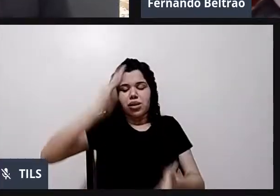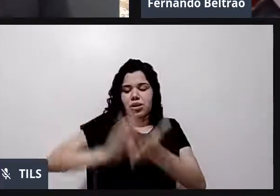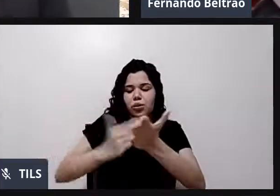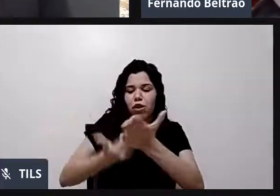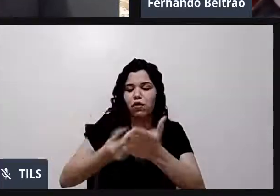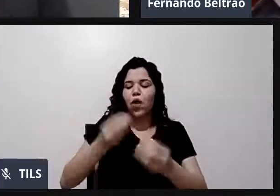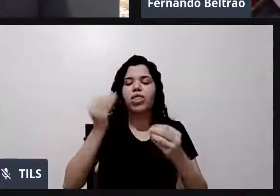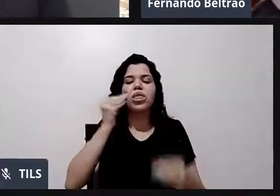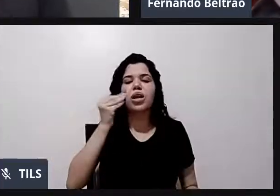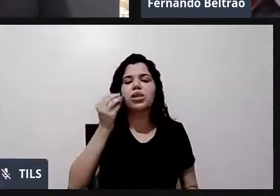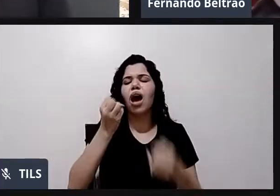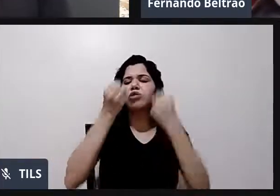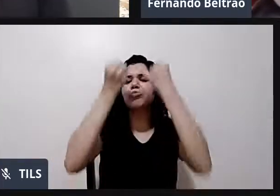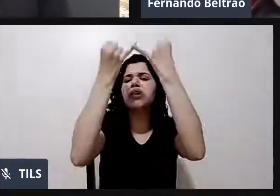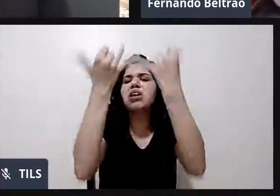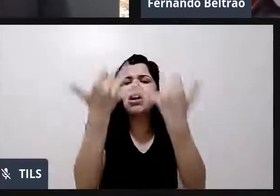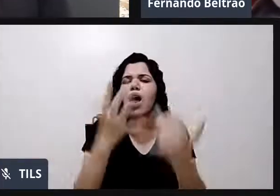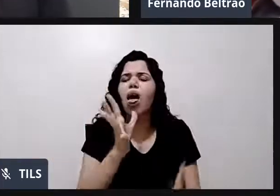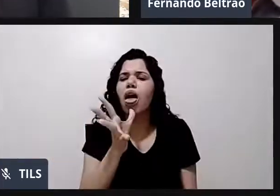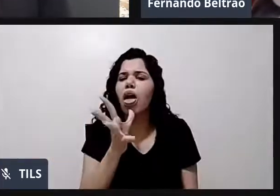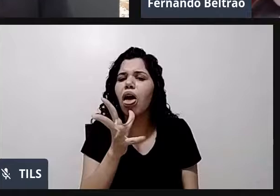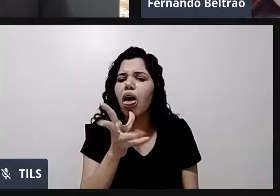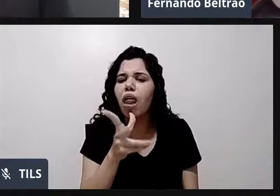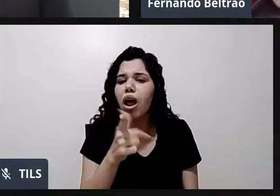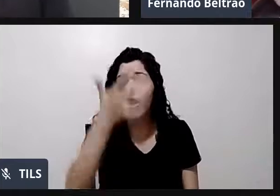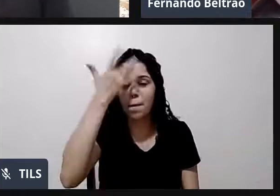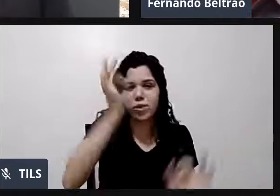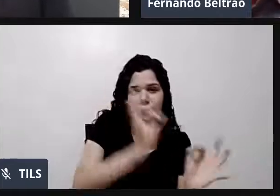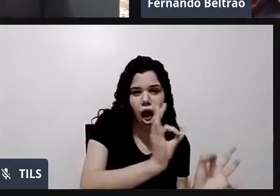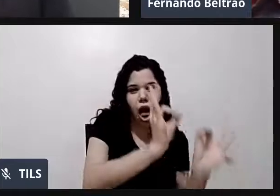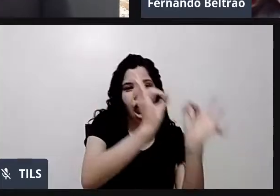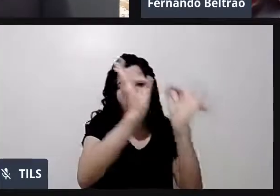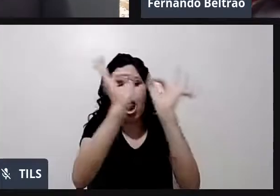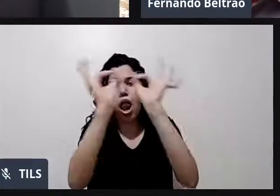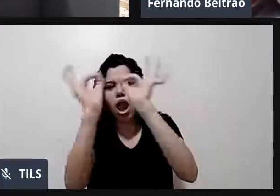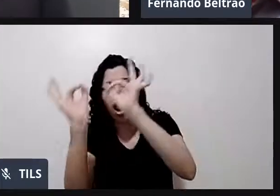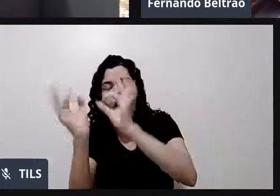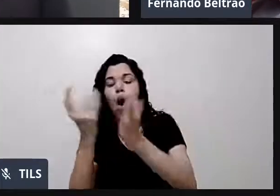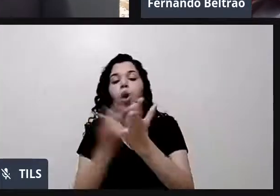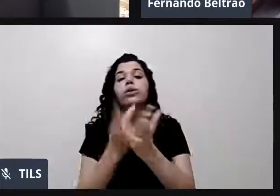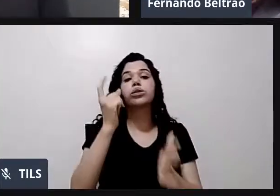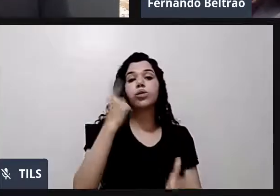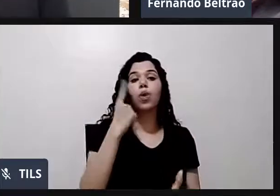devagar. E quem está acompanhando nas letras. Ver se vai acontecer. Lá vai. E vou pensar no cego também, viu?